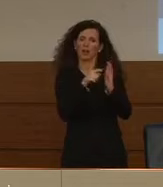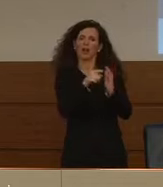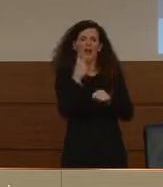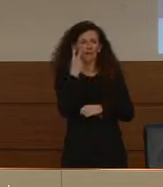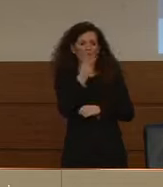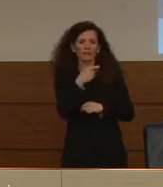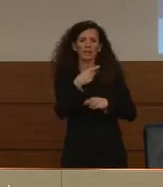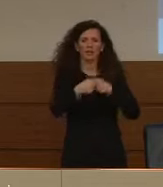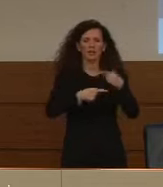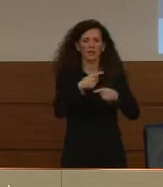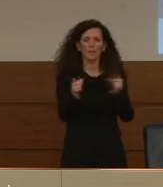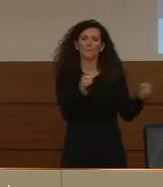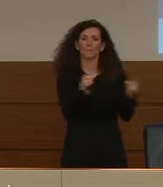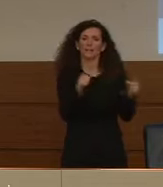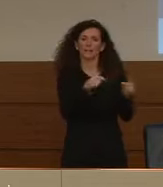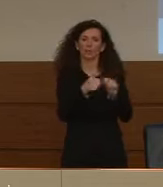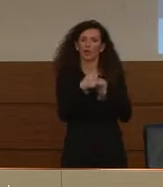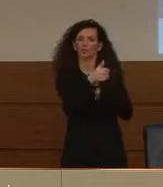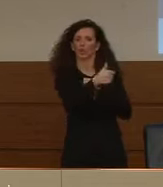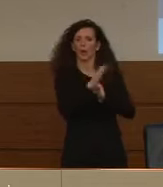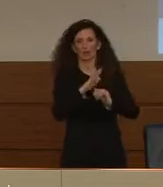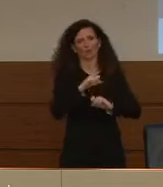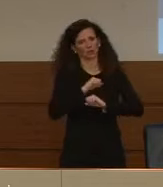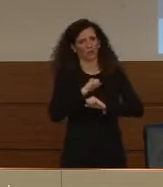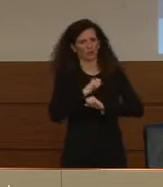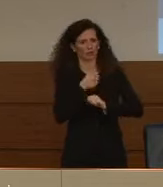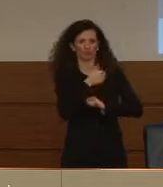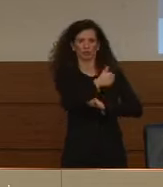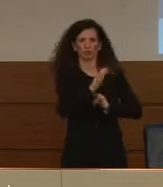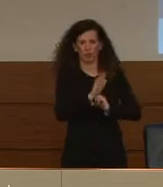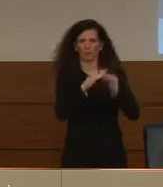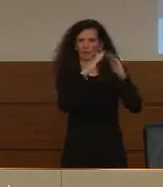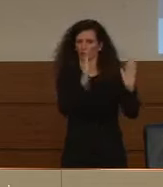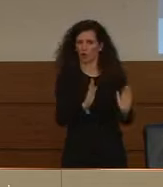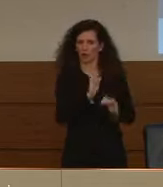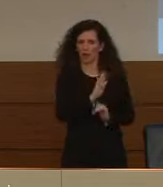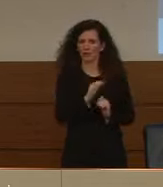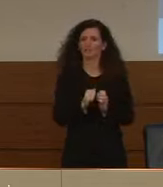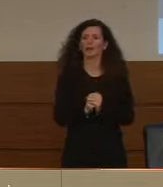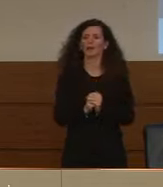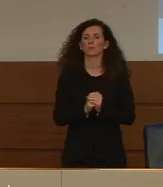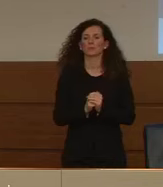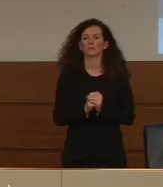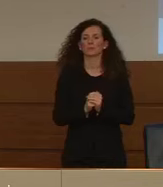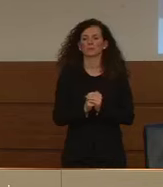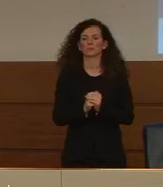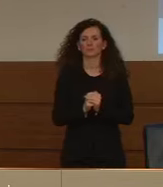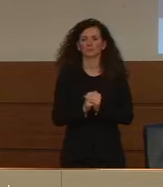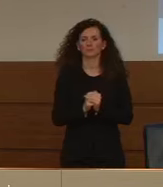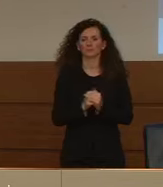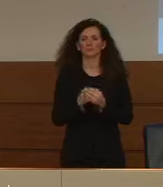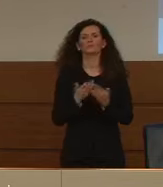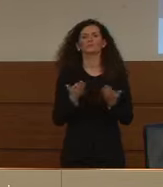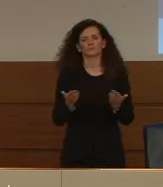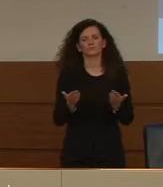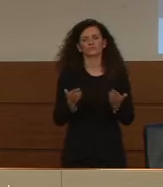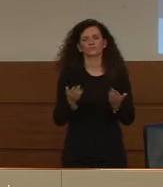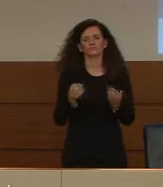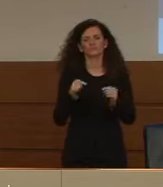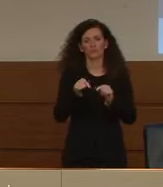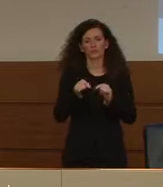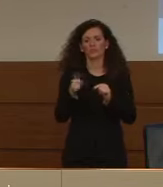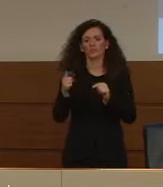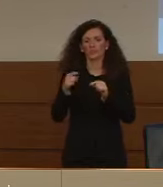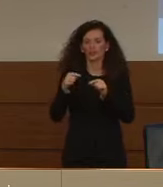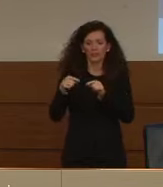periodo di isolamento fiduciario. Lo spostamento quindi rientra nel caso dello